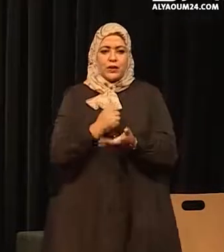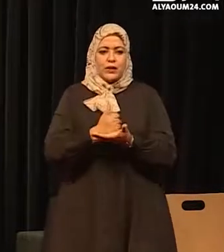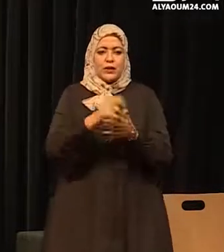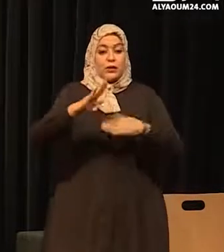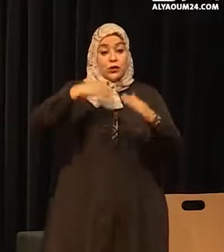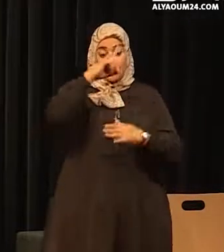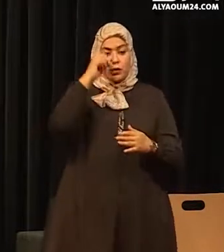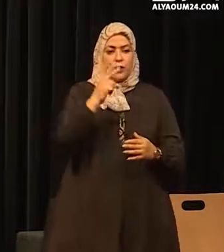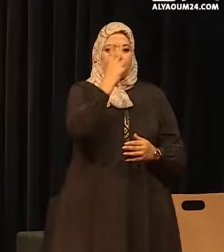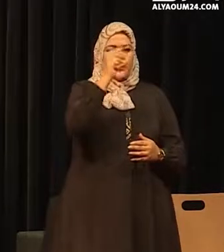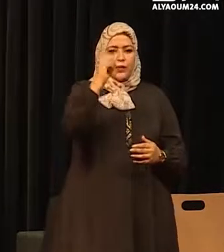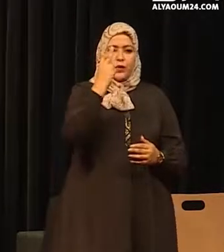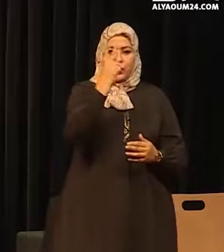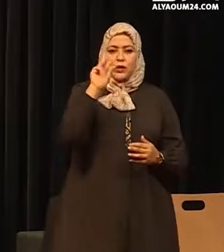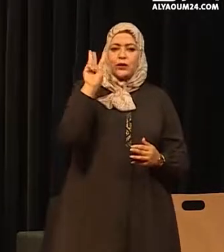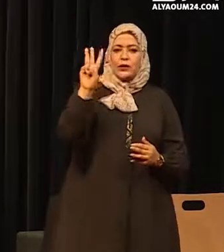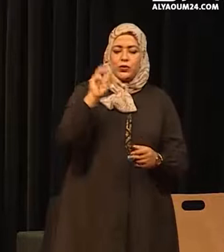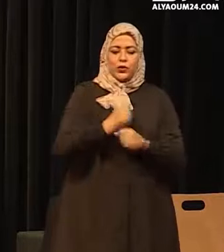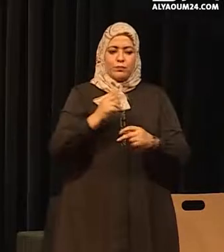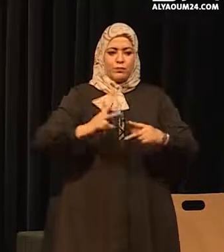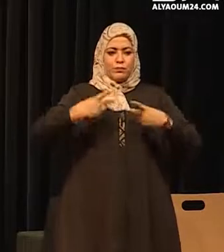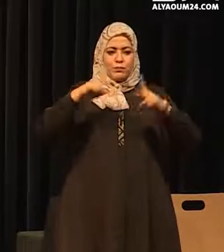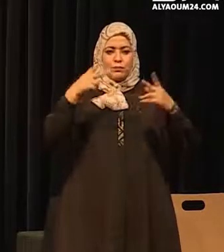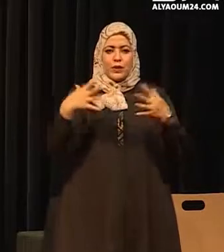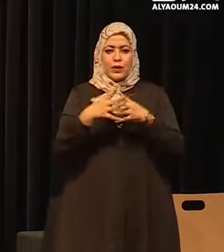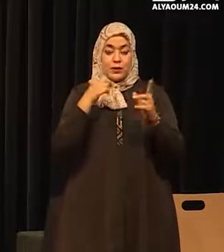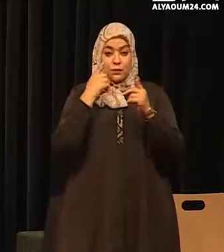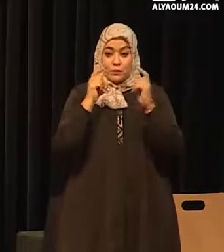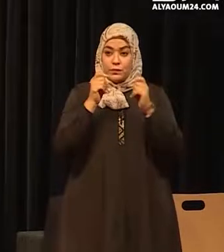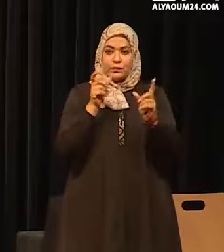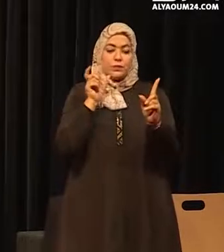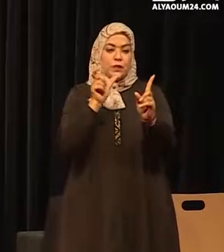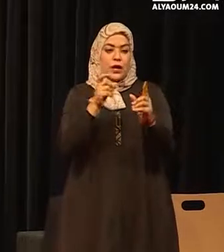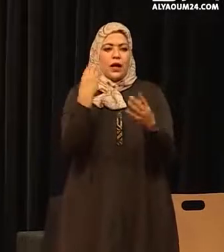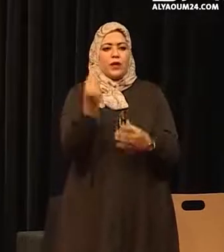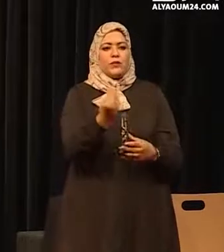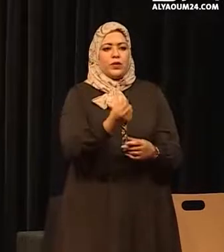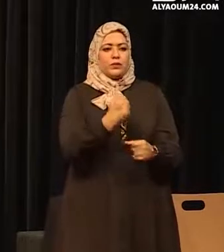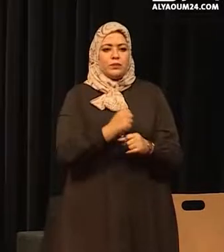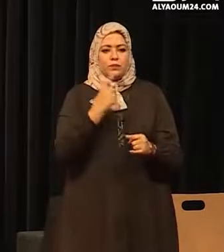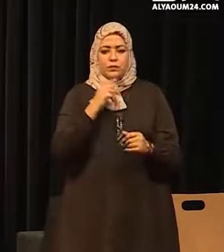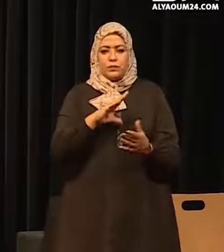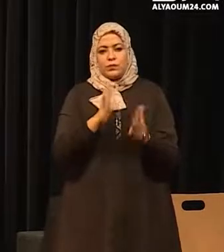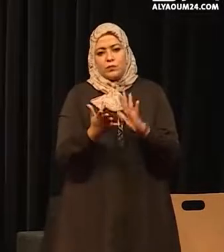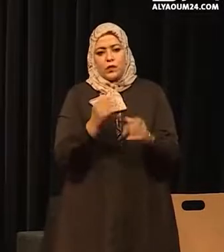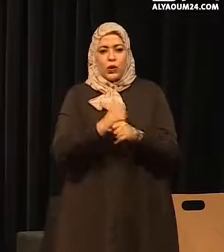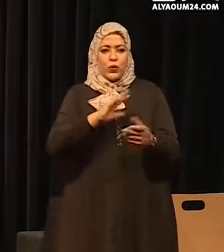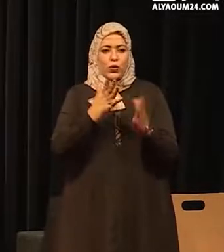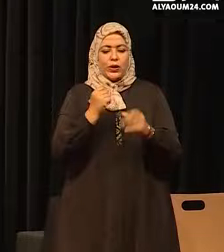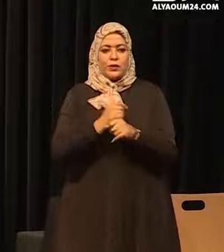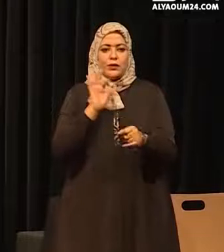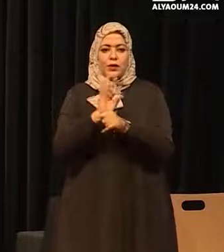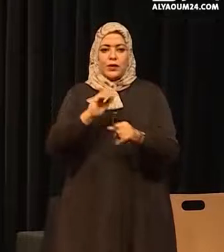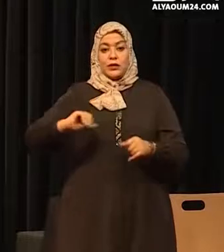2023 بمنظومة معلوماتية لرصد وتتبع الأطفال في جزكا حتى